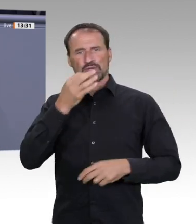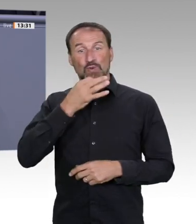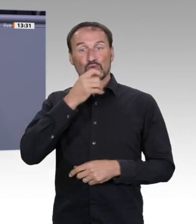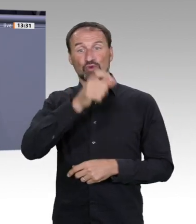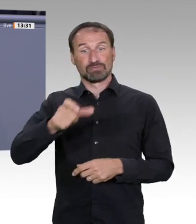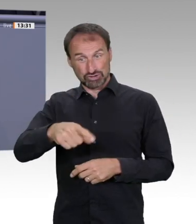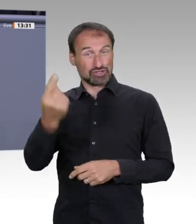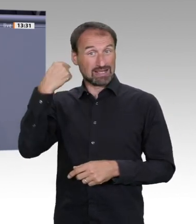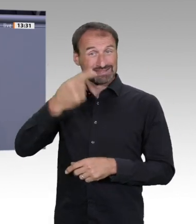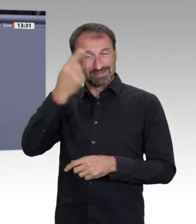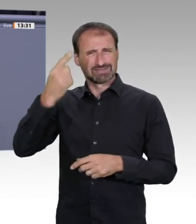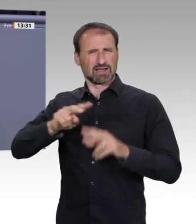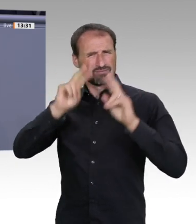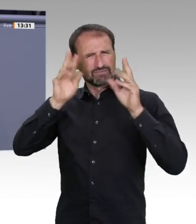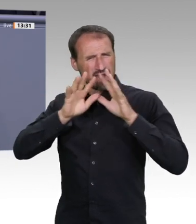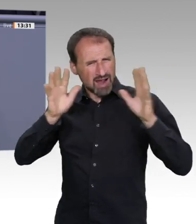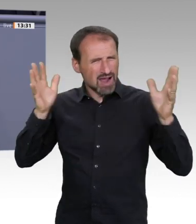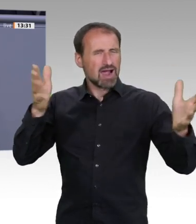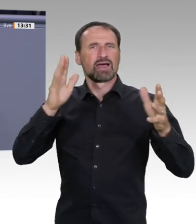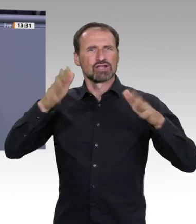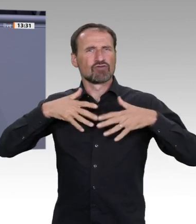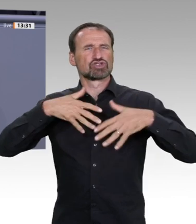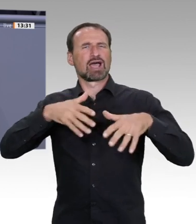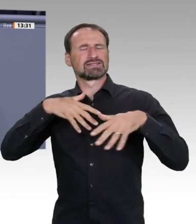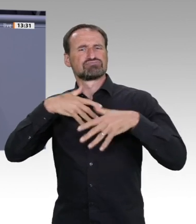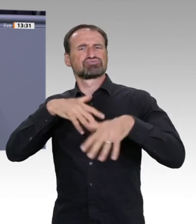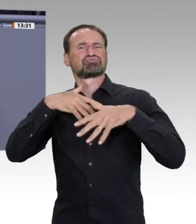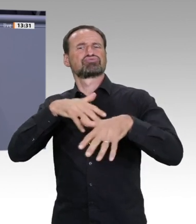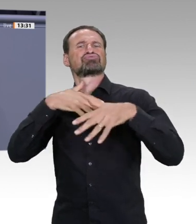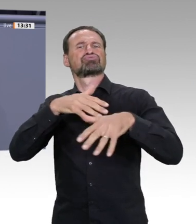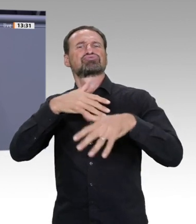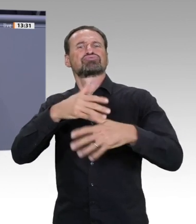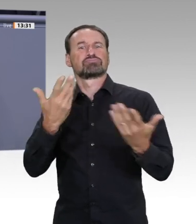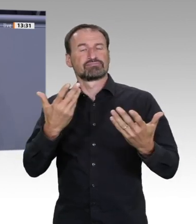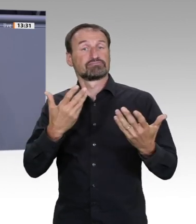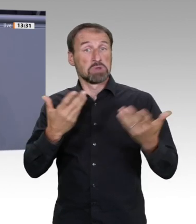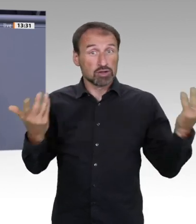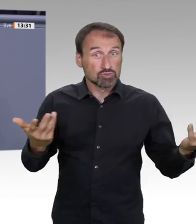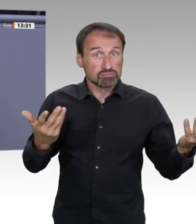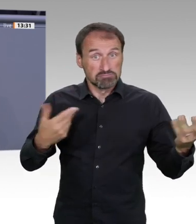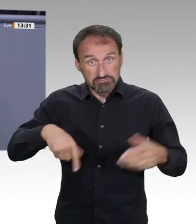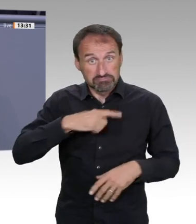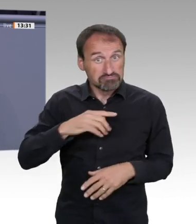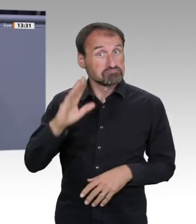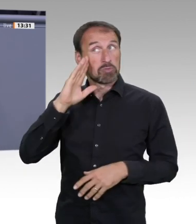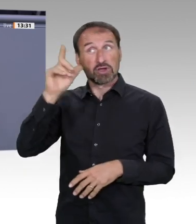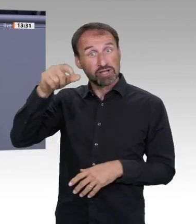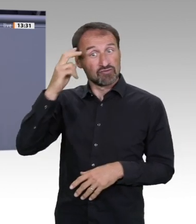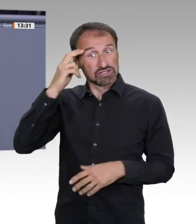Denn schon zweimal haben wir als Grüne nachgefragt beim Forschungsministerium, wie viel Geld denn eigentlich in klimaneutrale Technologien